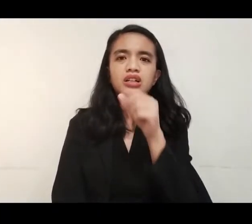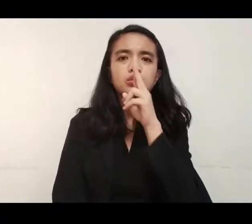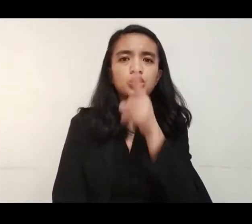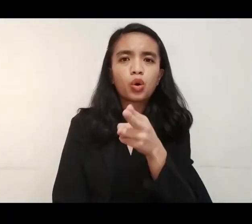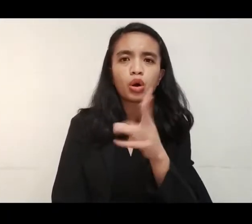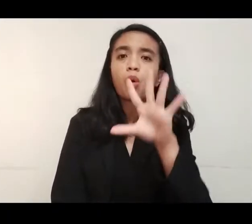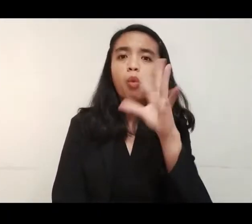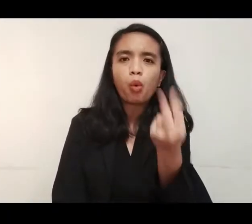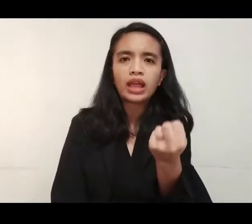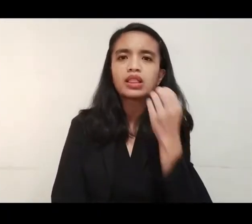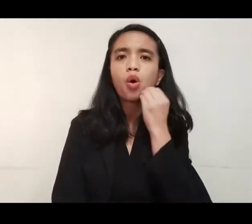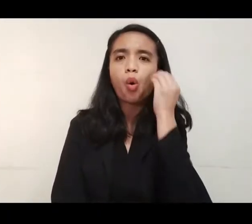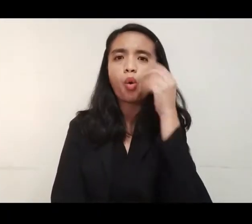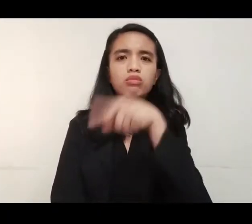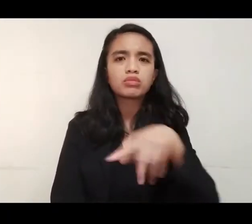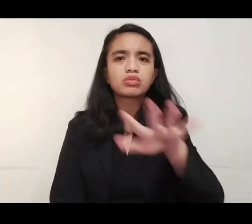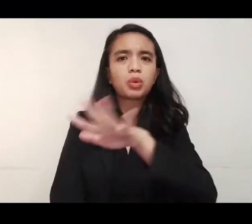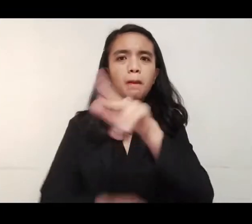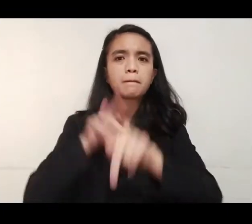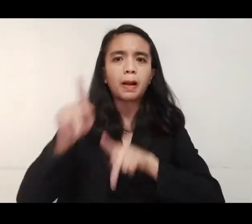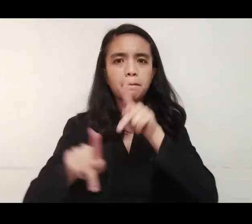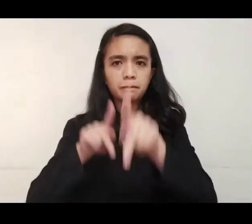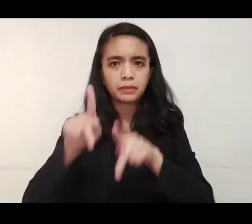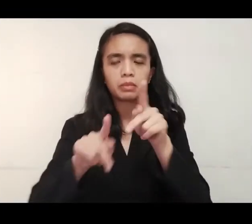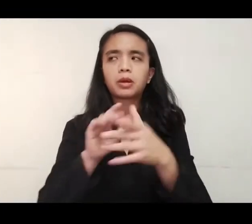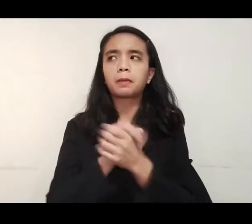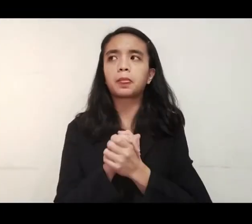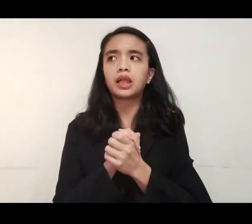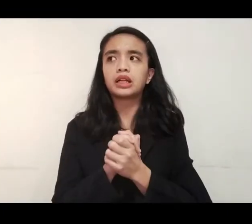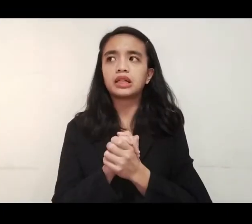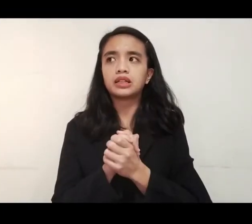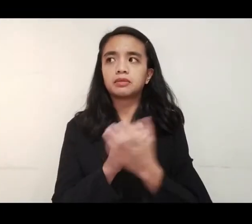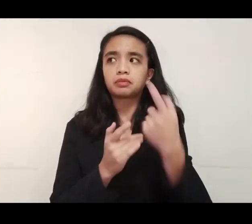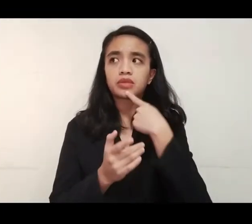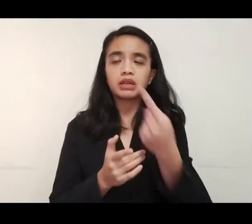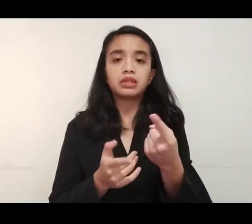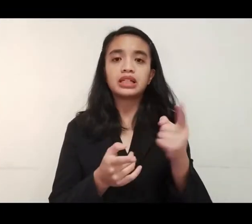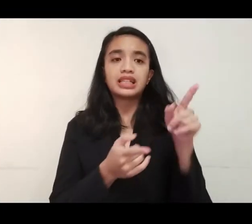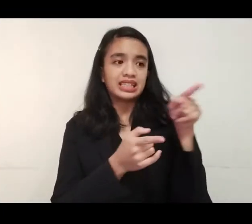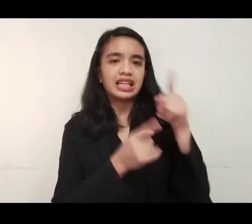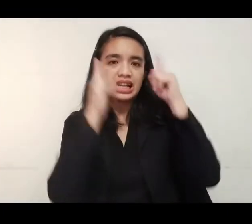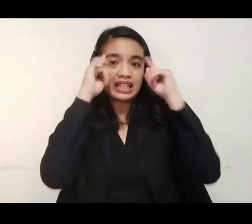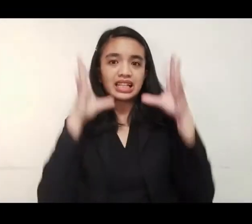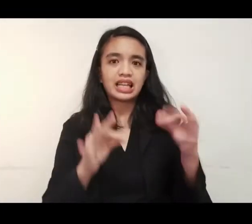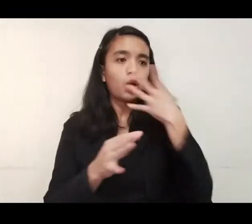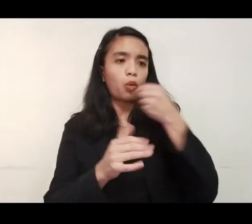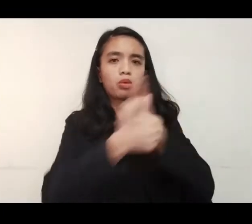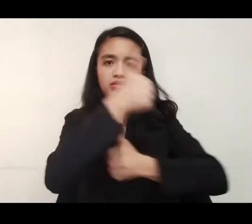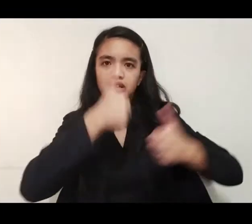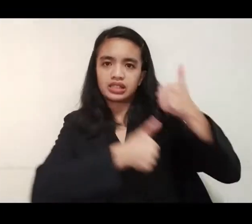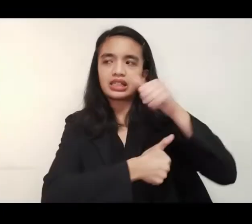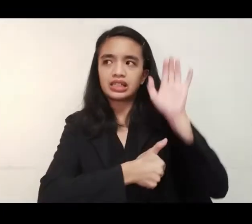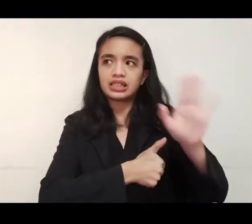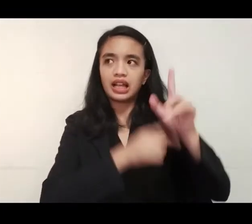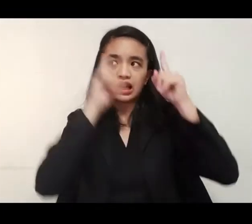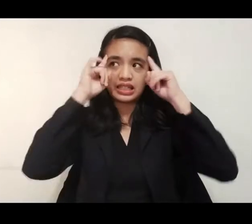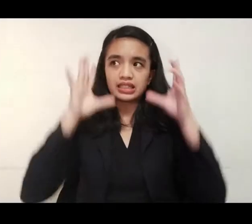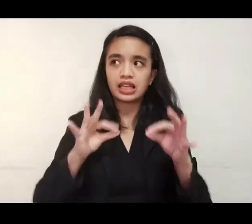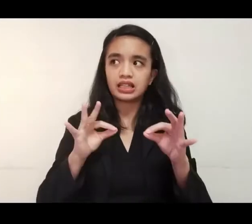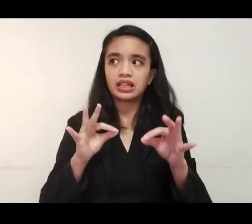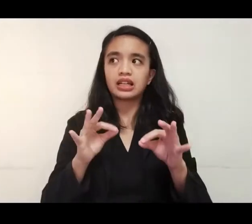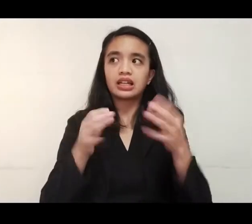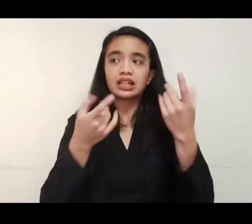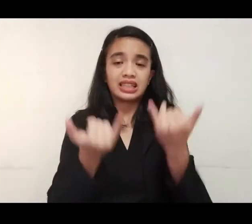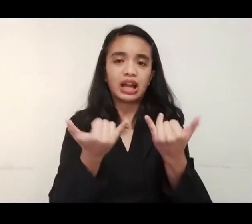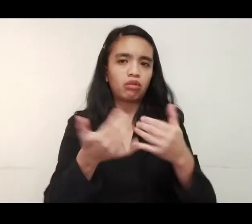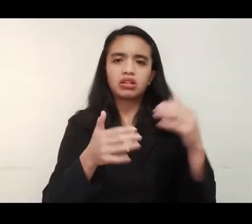makakauwi ang mga stranded na residente. Ang my headquarters natin ang may decide yan. Basta ang milen lang is so porgaming tayo mula-mula ang